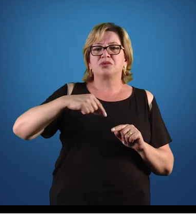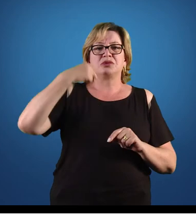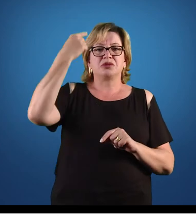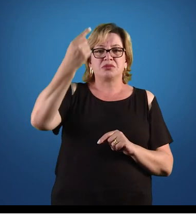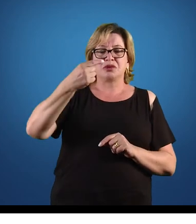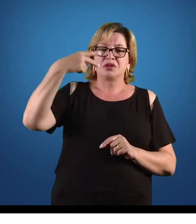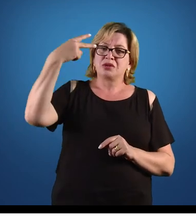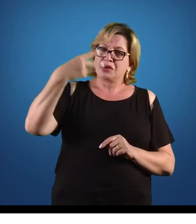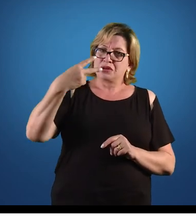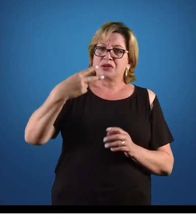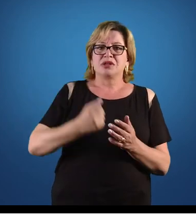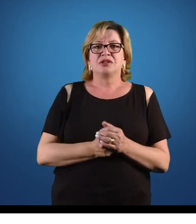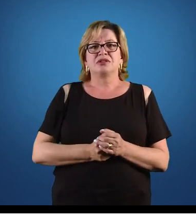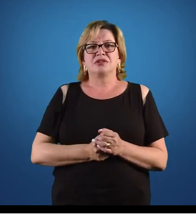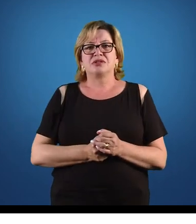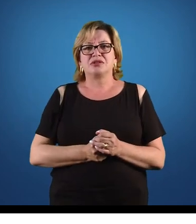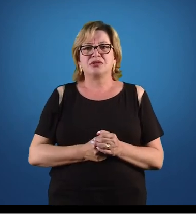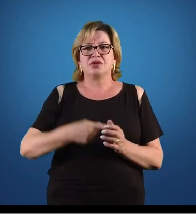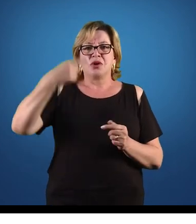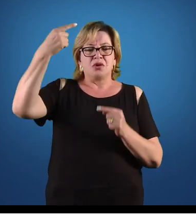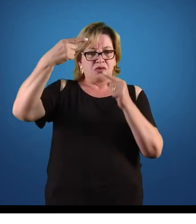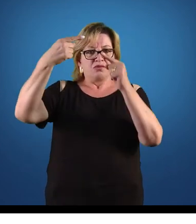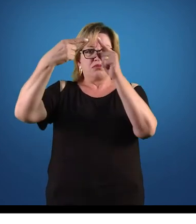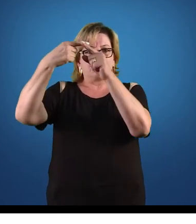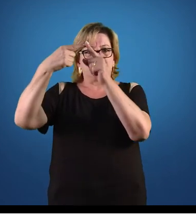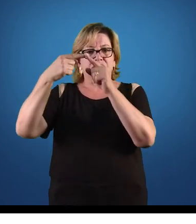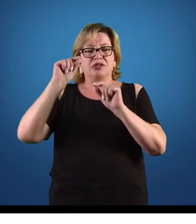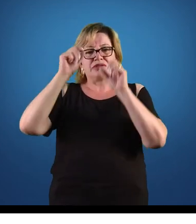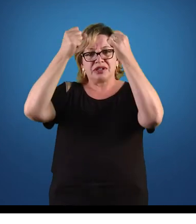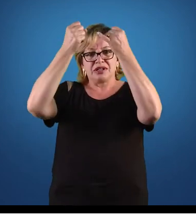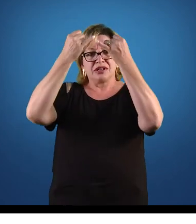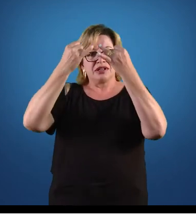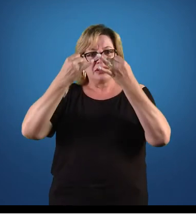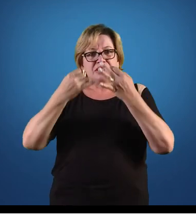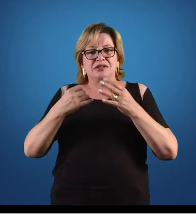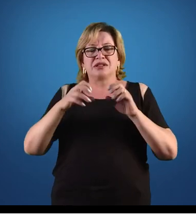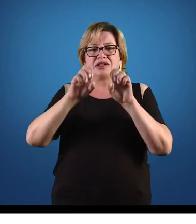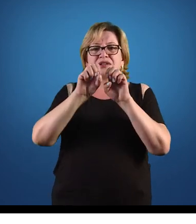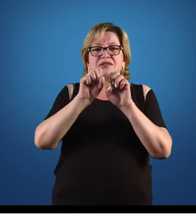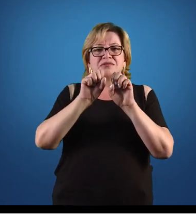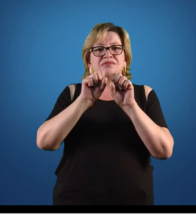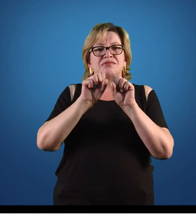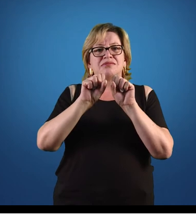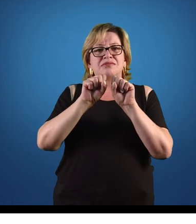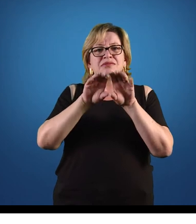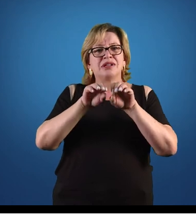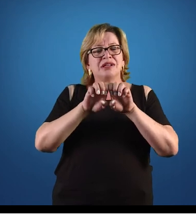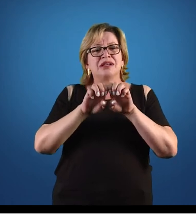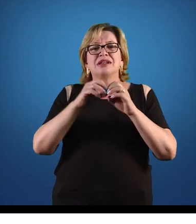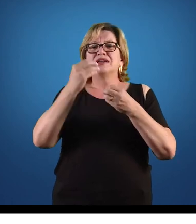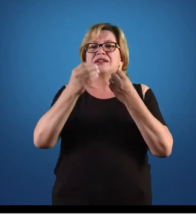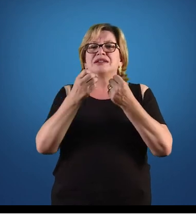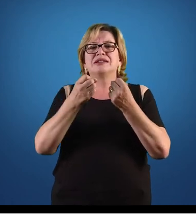depois para o capítulo 2, né? O capítulo 1, que vai tratar do sistema, é,